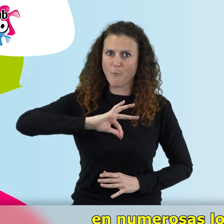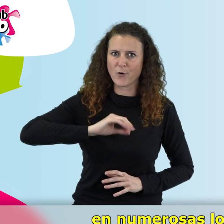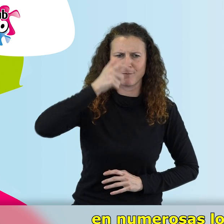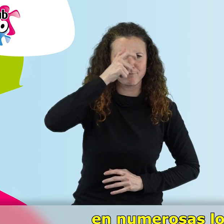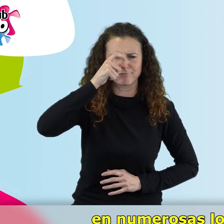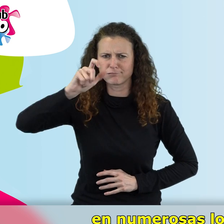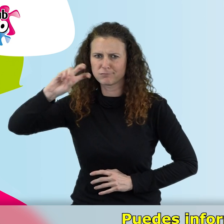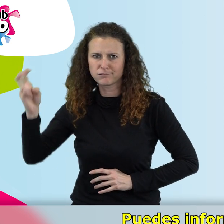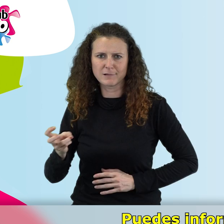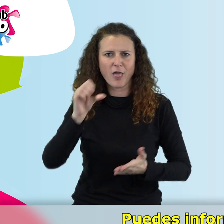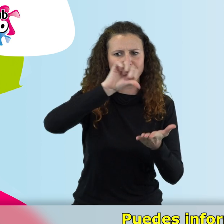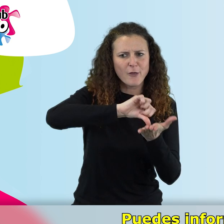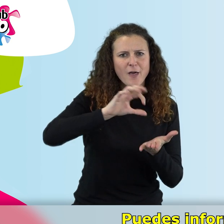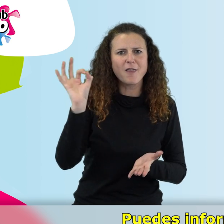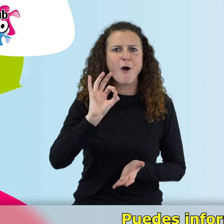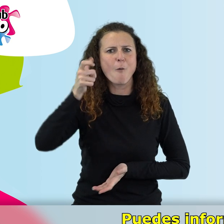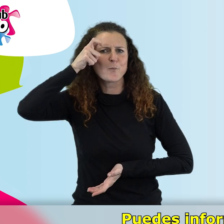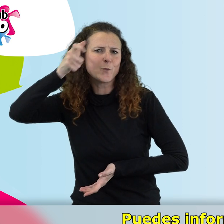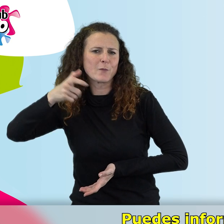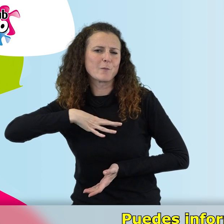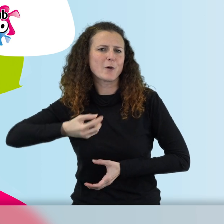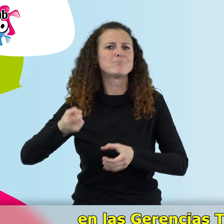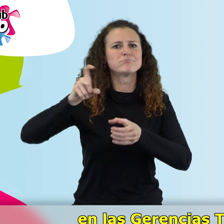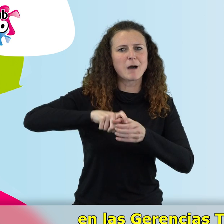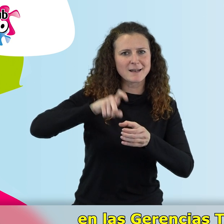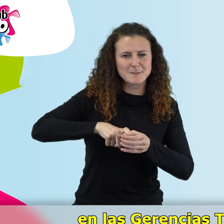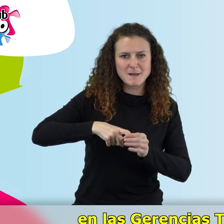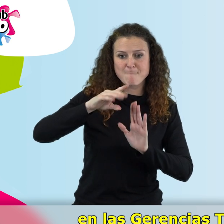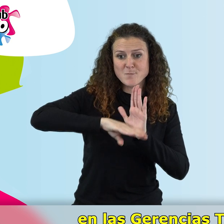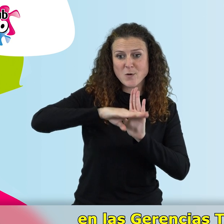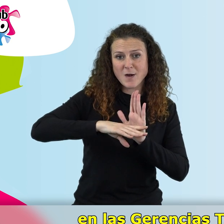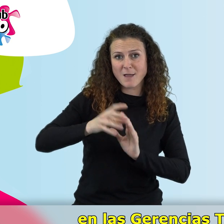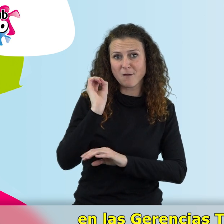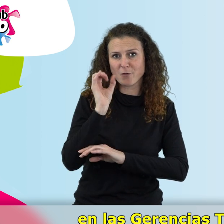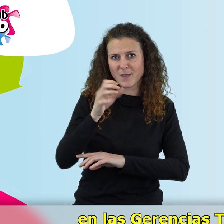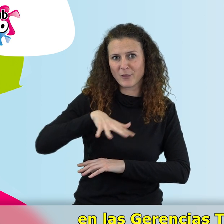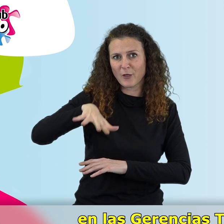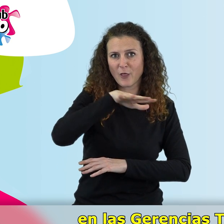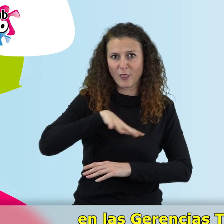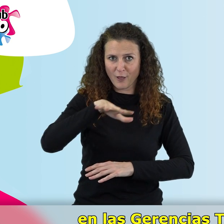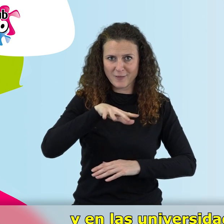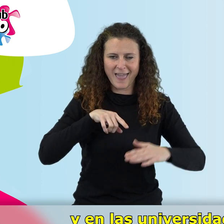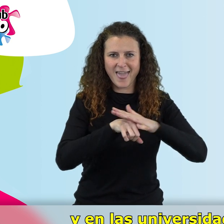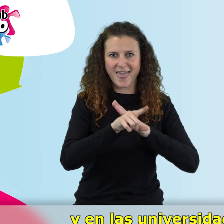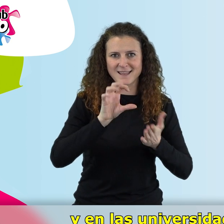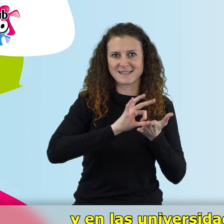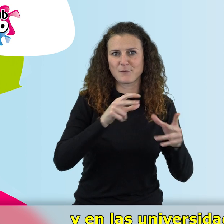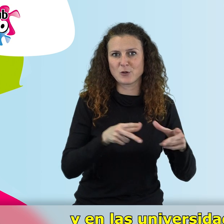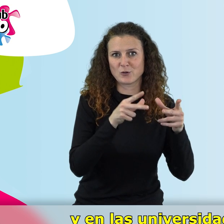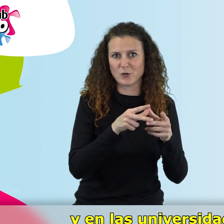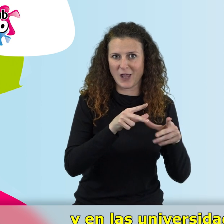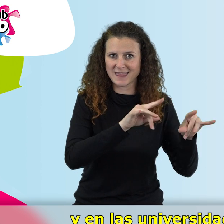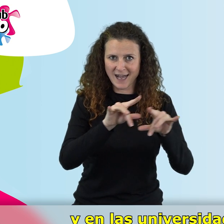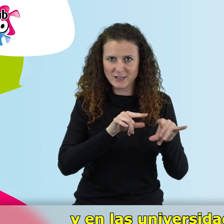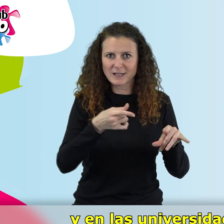ámbito urbano como rural. Puedes informarte sobre este programa en las gerencias territoriales de servicios sociales y en las